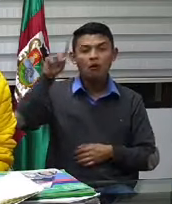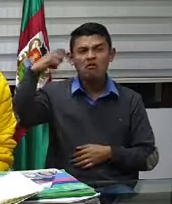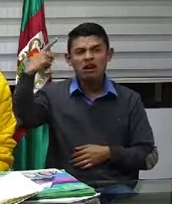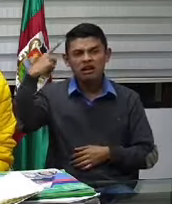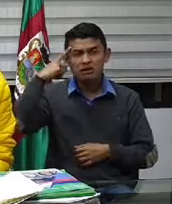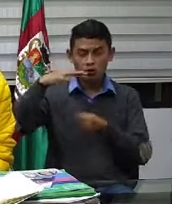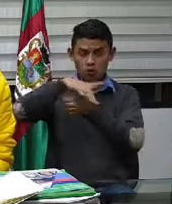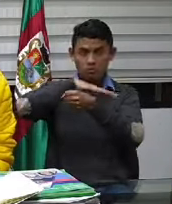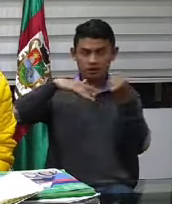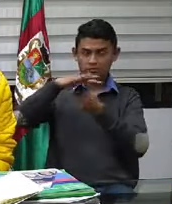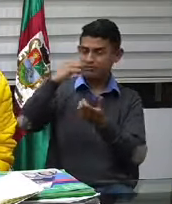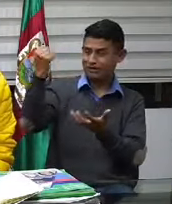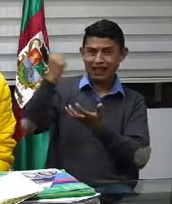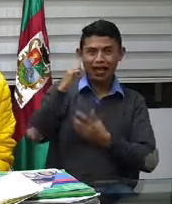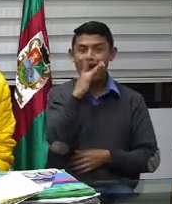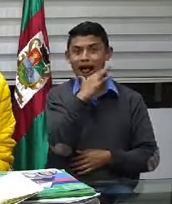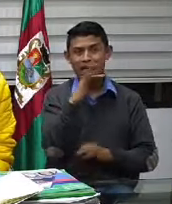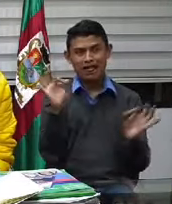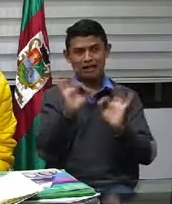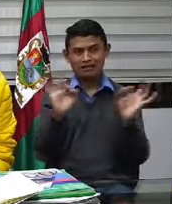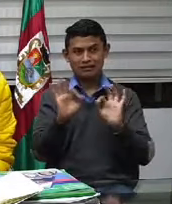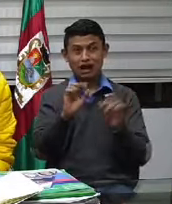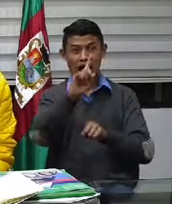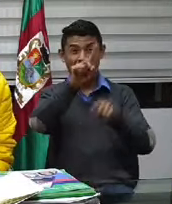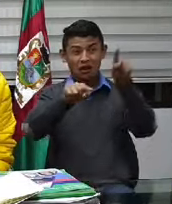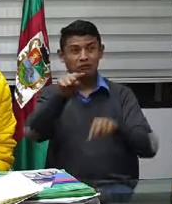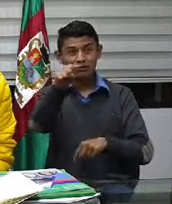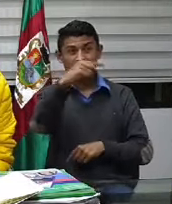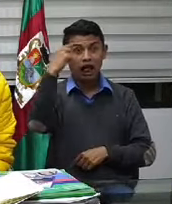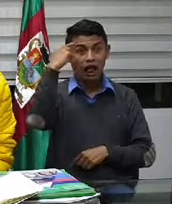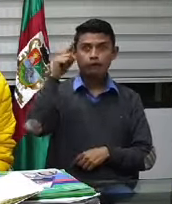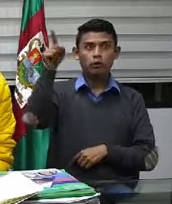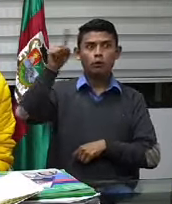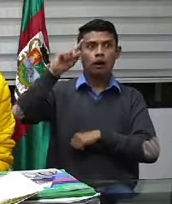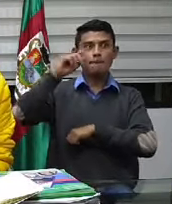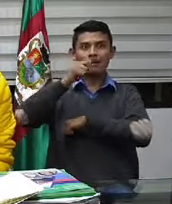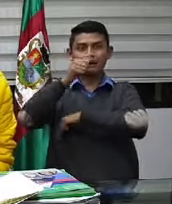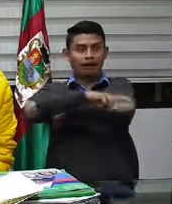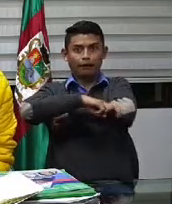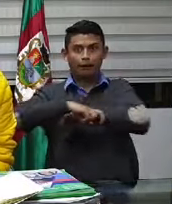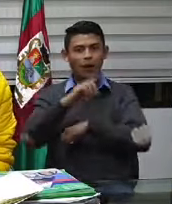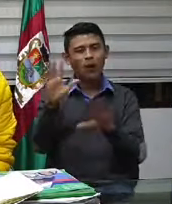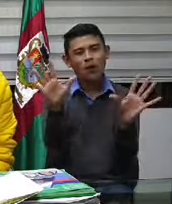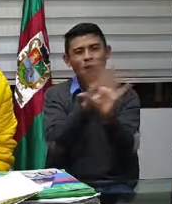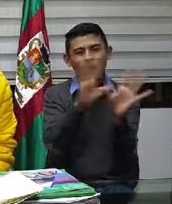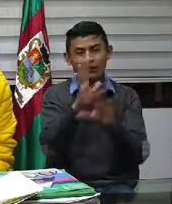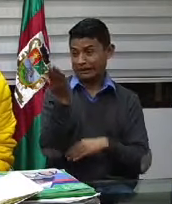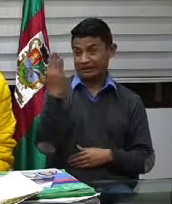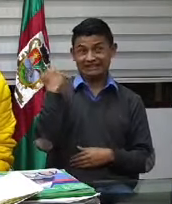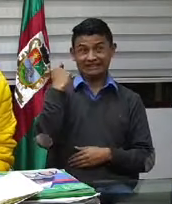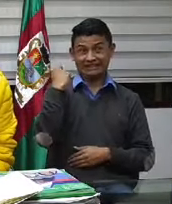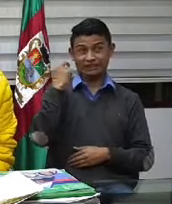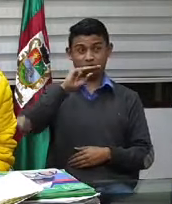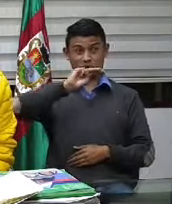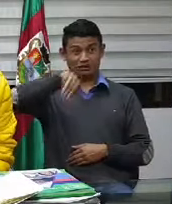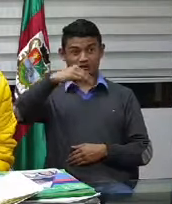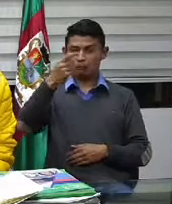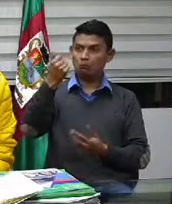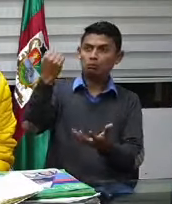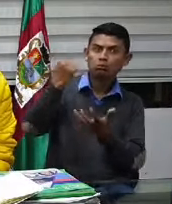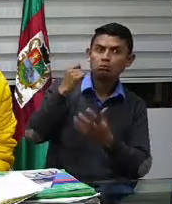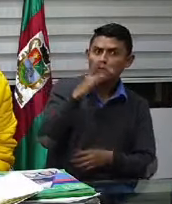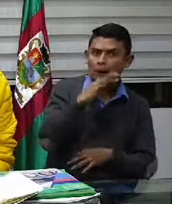les digo, hasta el miércoles a las 5 de la tarde no se había presentado ninguna transferencia por parte de la gobernación de Cundinamarca.